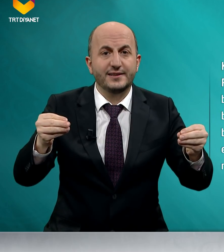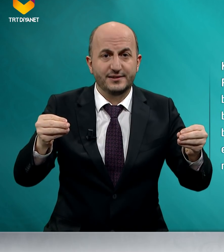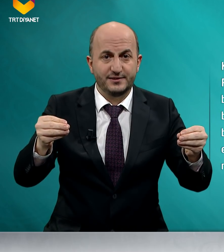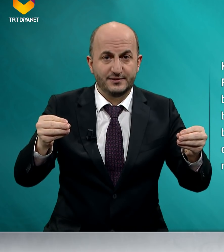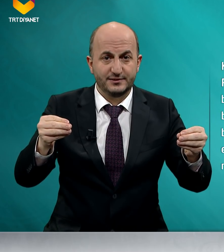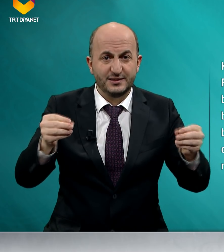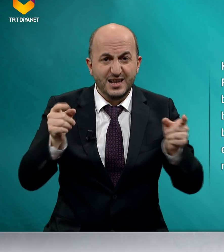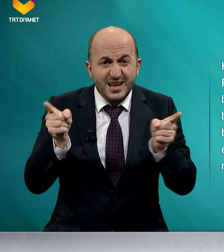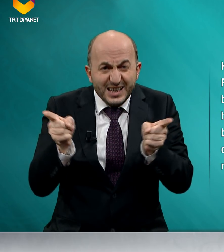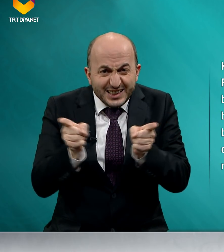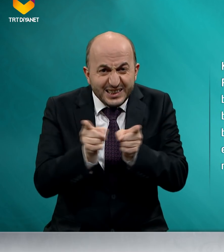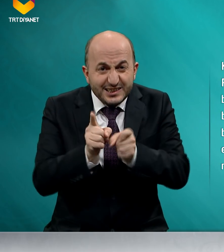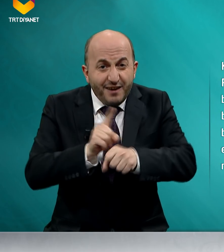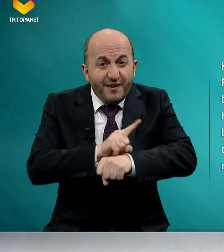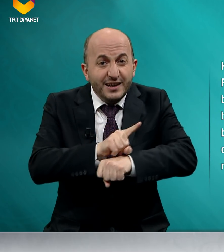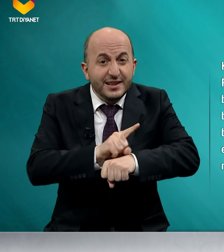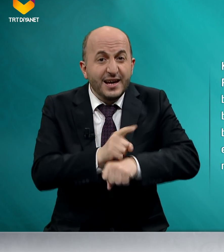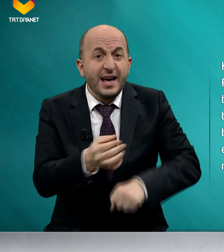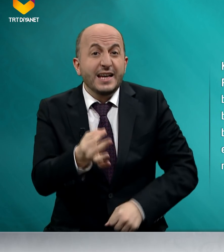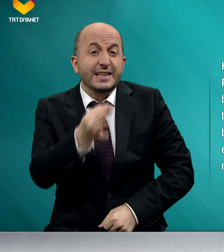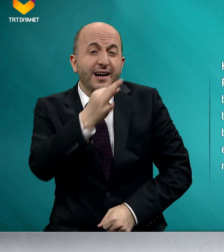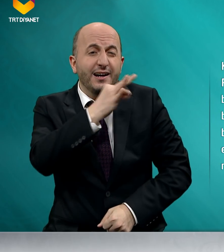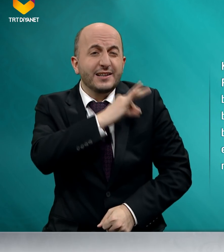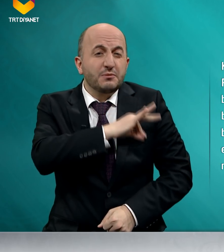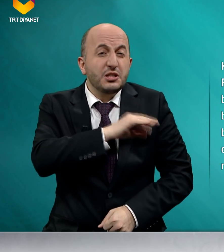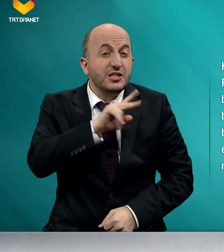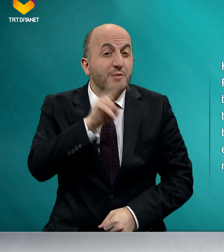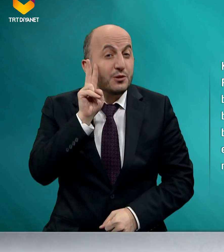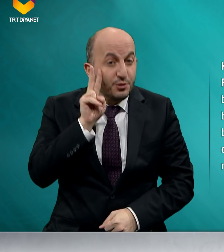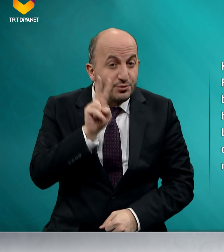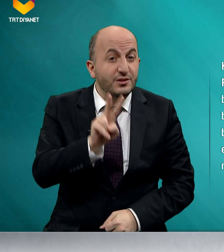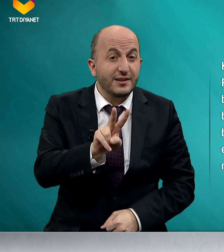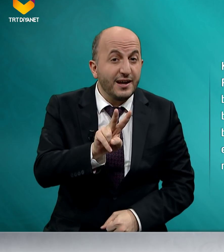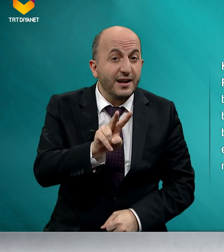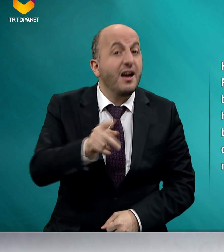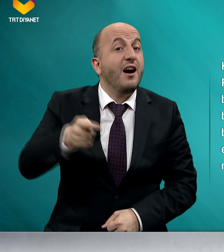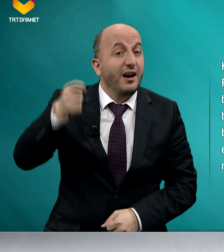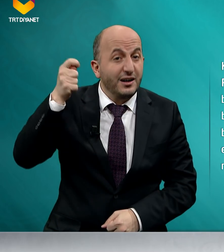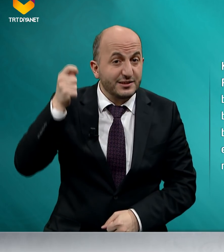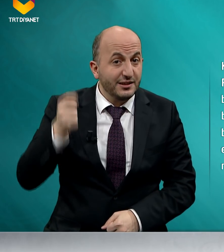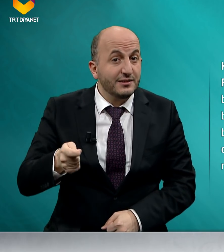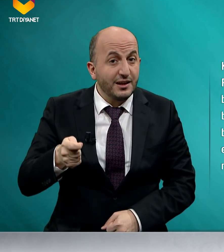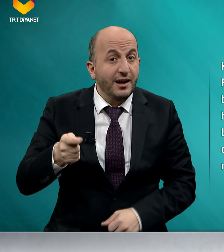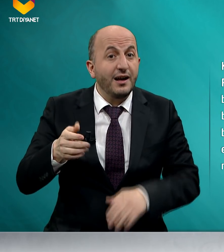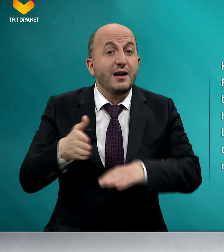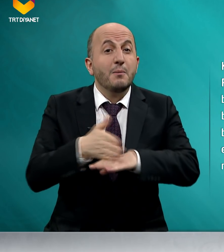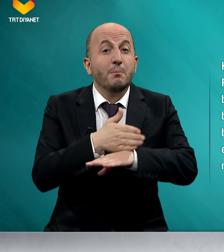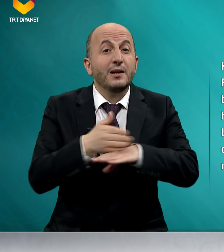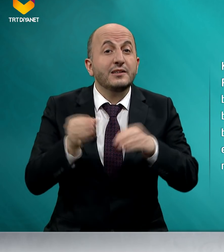Kısa vadede kar etmiş gibi görünse de, aslında malın